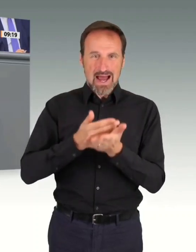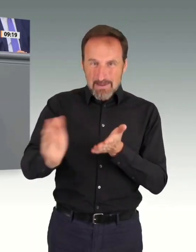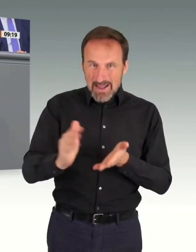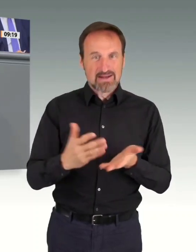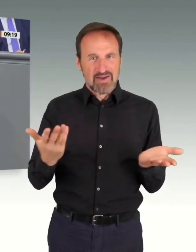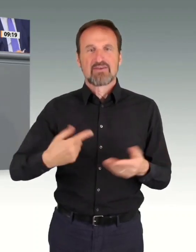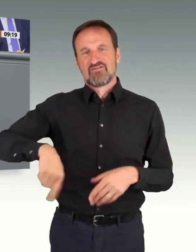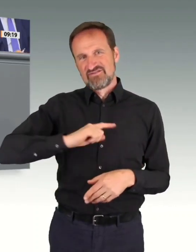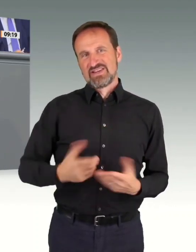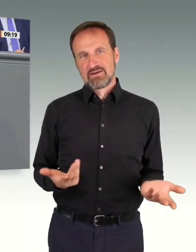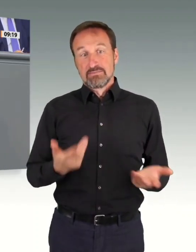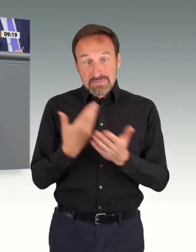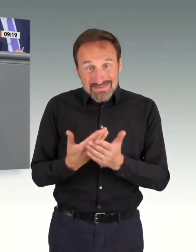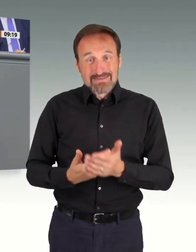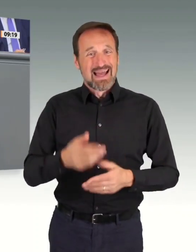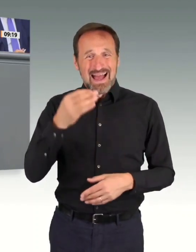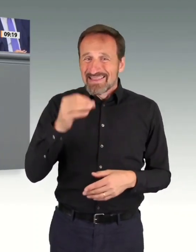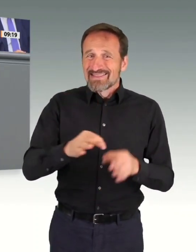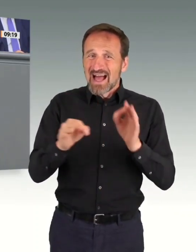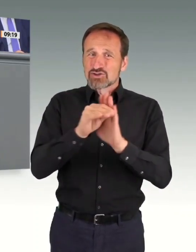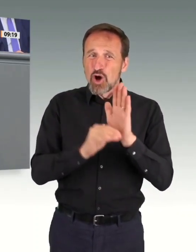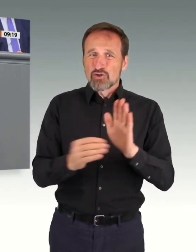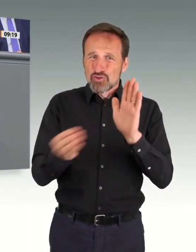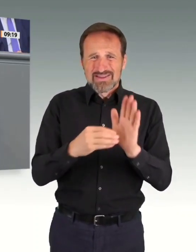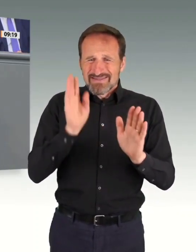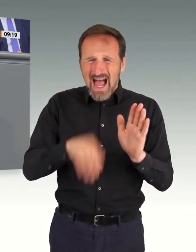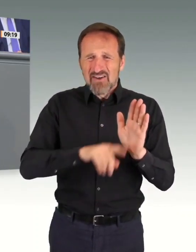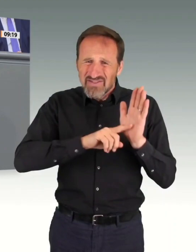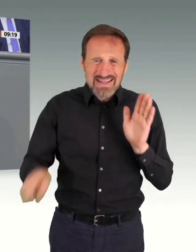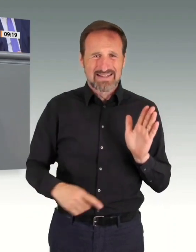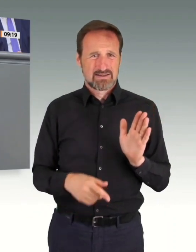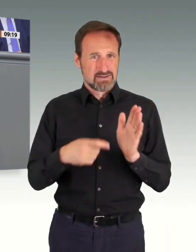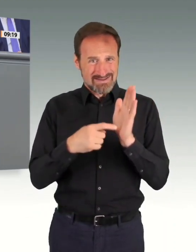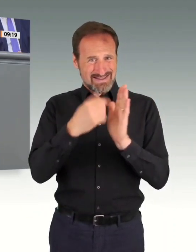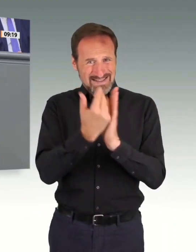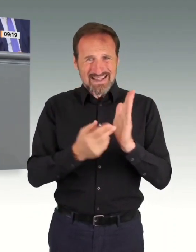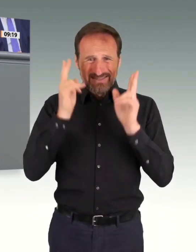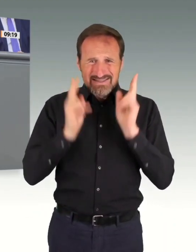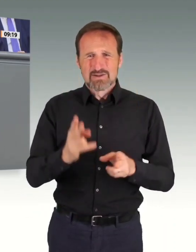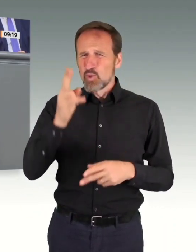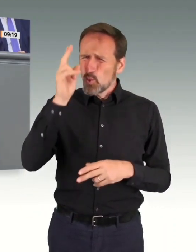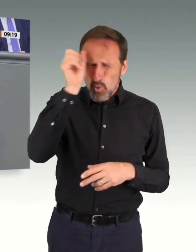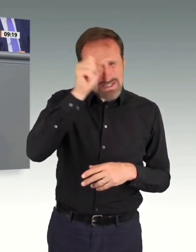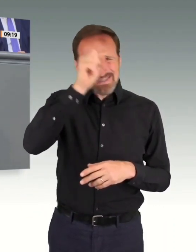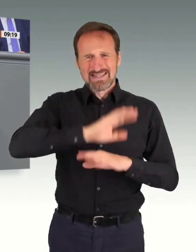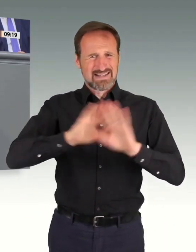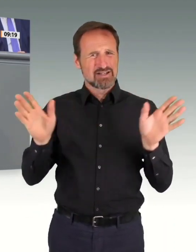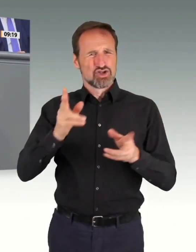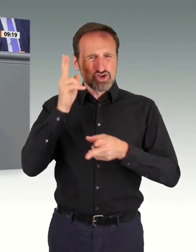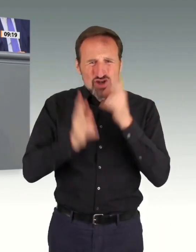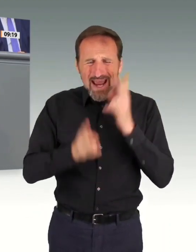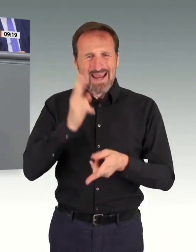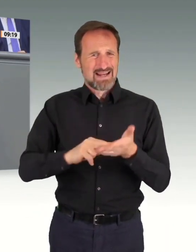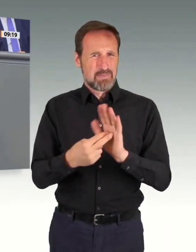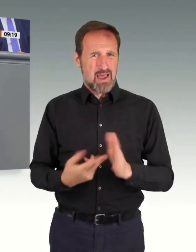Verbrennungsmotor verbietet und die Atomkraft abschaltet. Meine Damen und Herren, Deutschland hat seit 1990 28 Prozent CO2 eingespart,